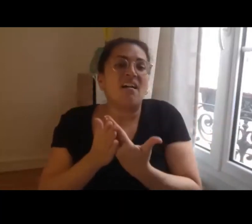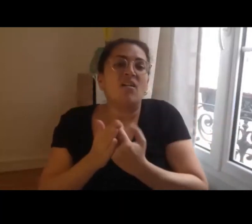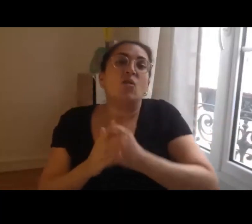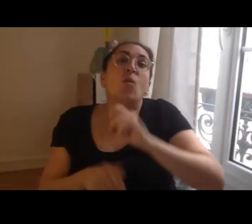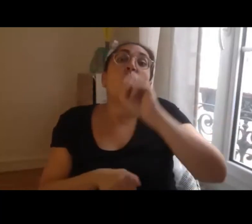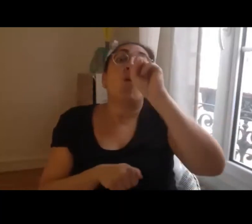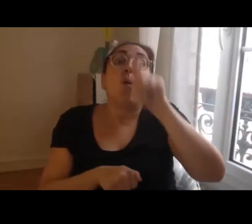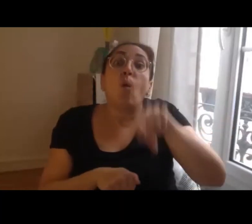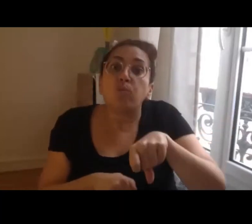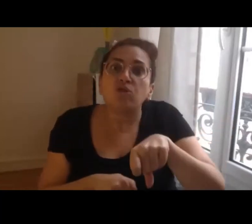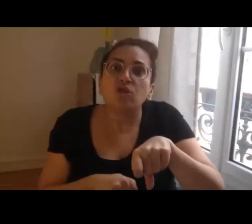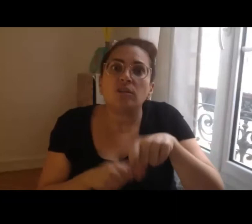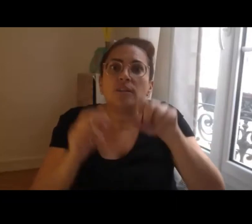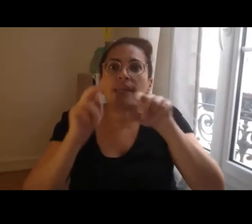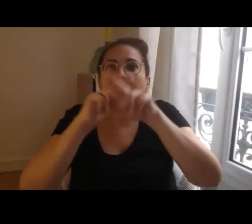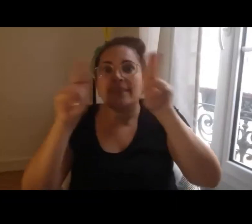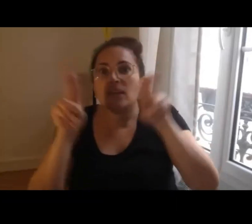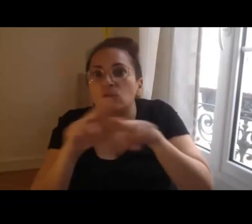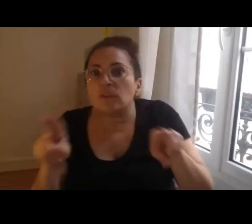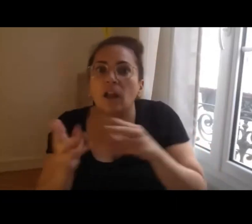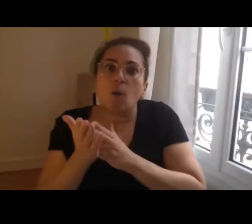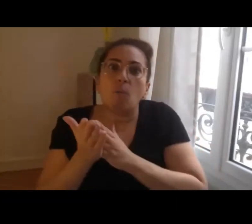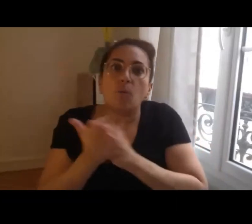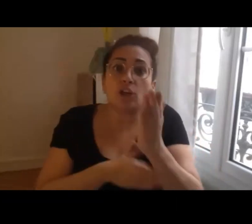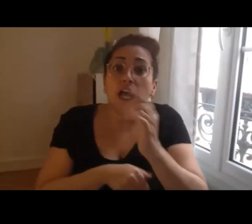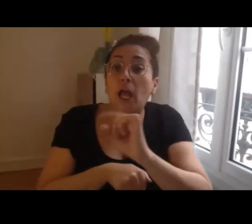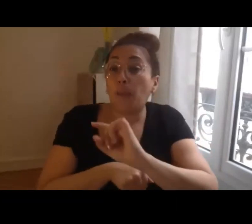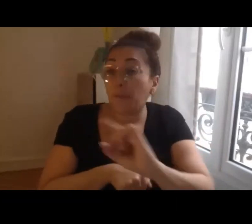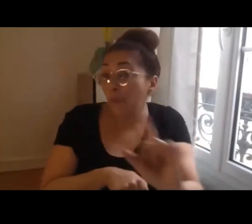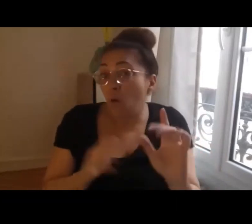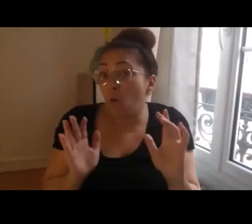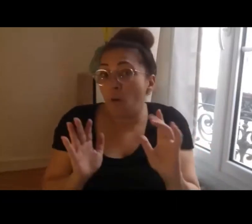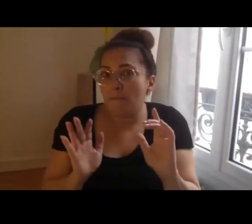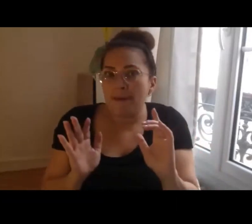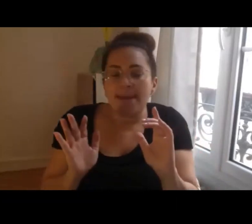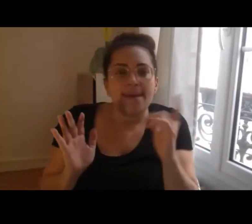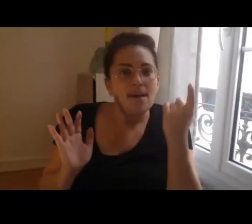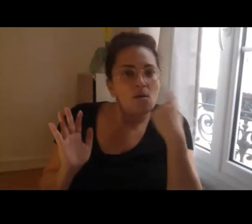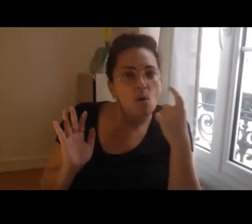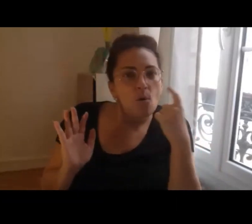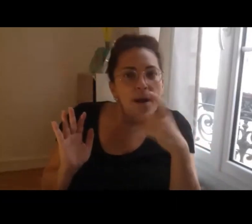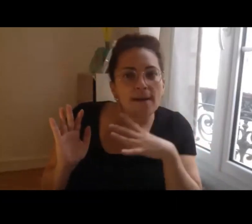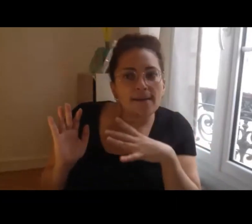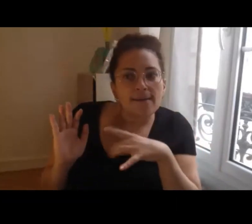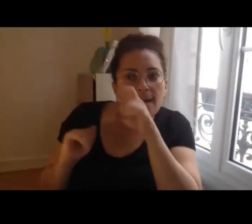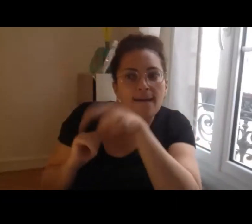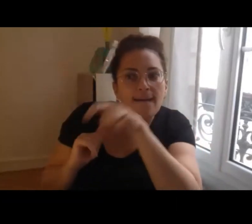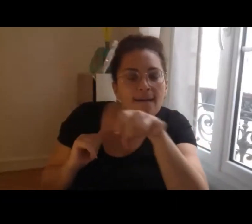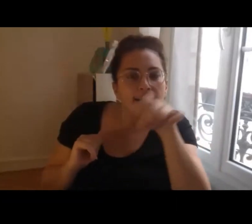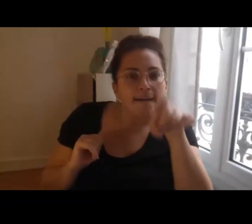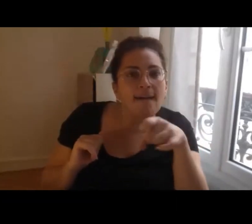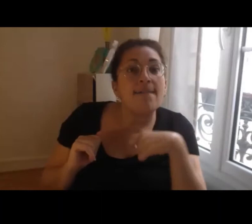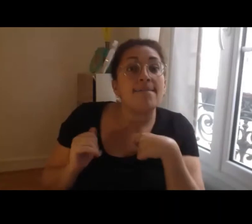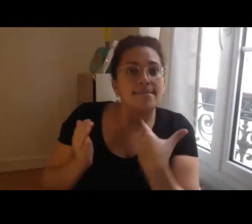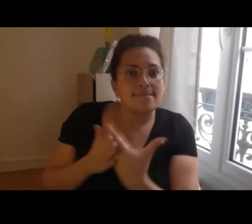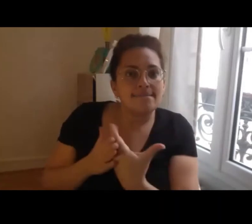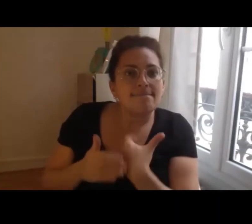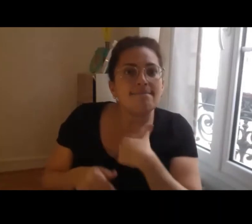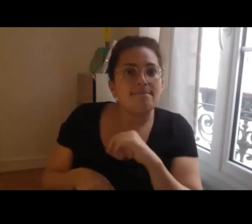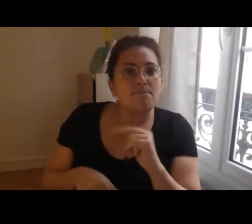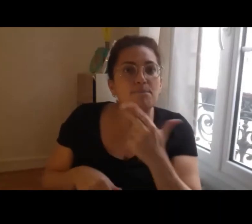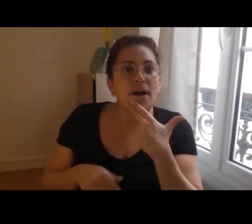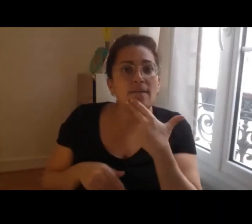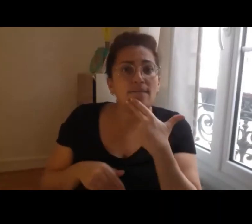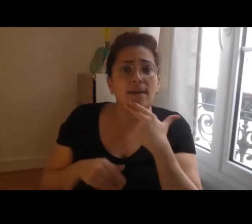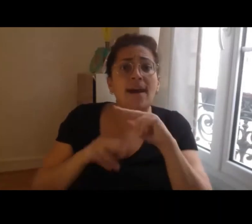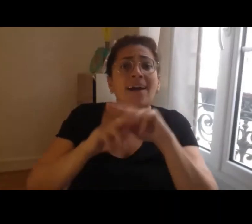d'avoir des projets internationaux mais c'est vrai que c'est quelque chose qui depuis le début et c'est pour ça que le mot international se trouve dans le nom de